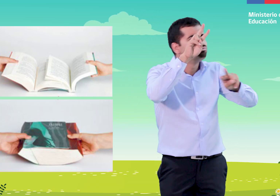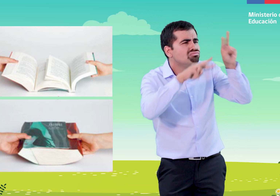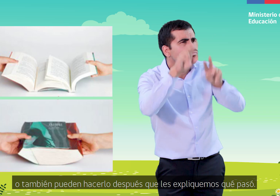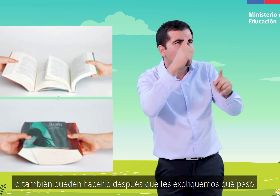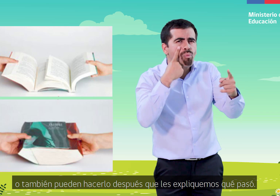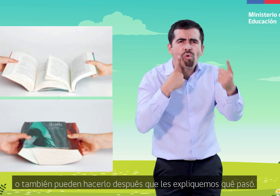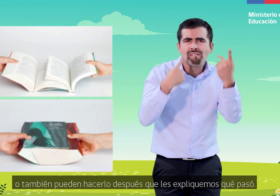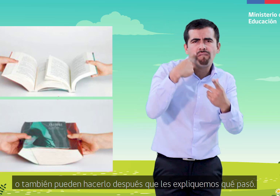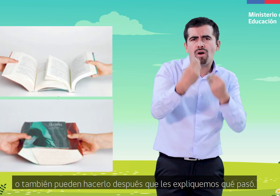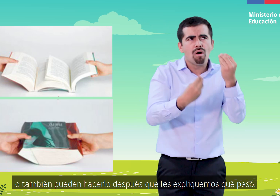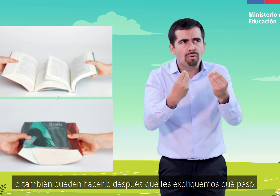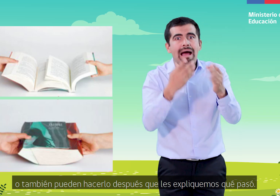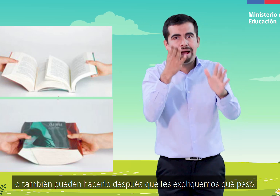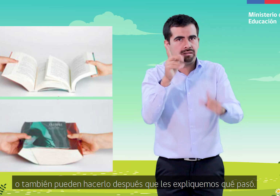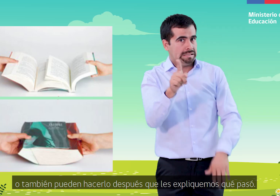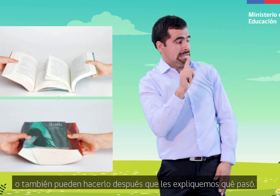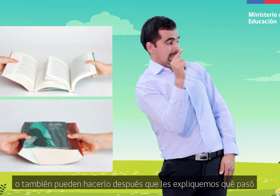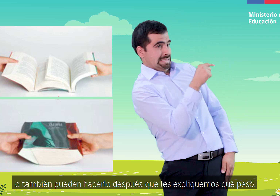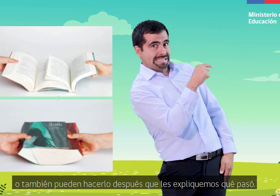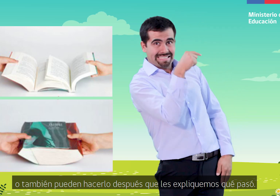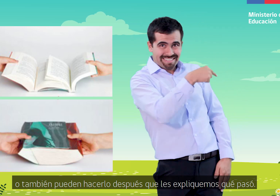O también pueden hacerlo después que les expliquemos qué pasó.